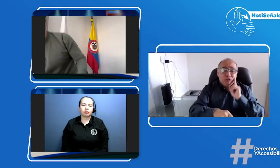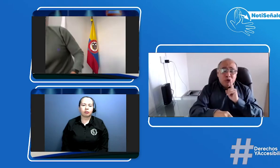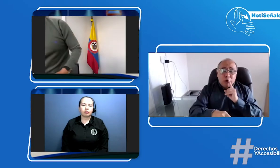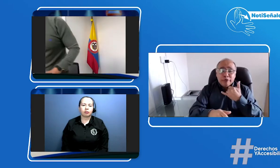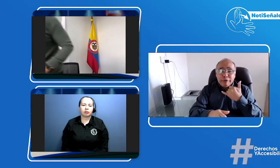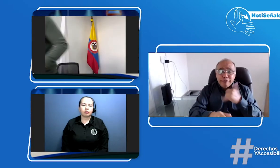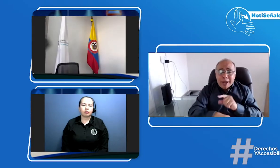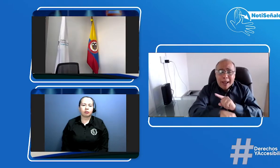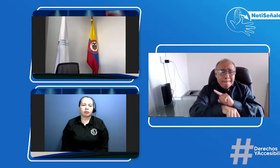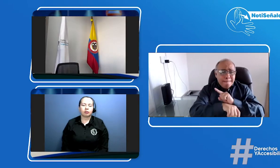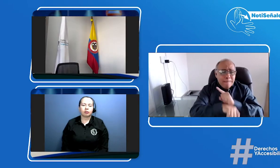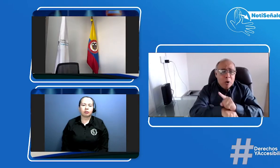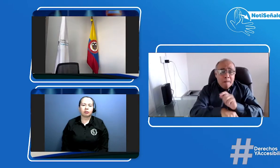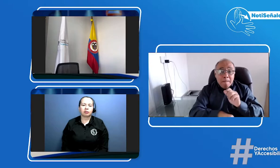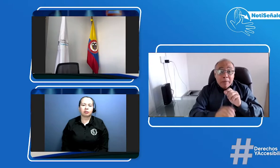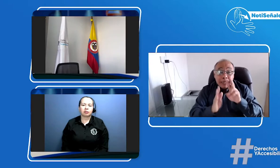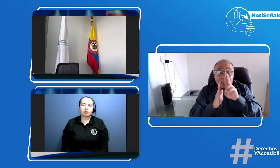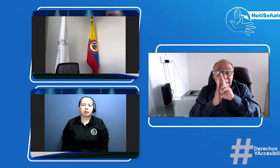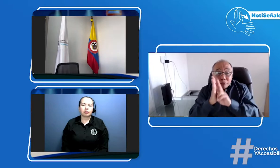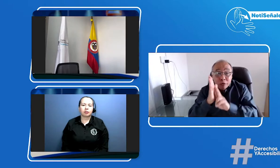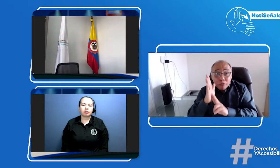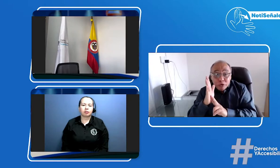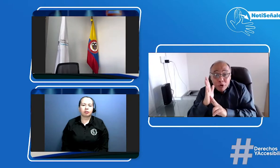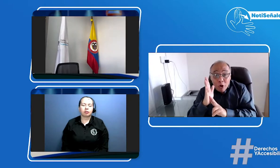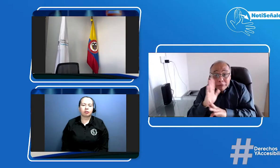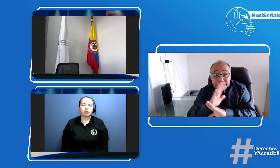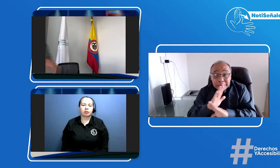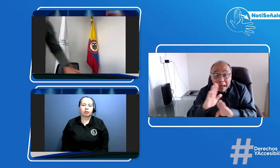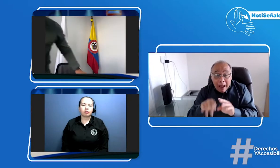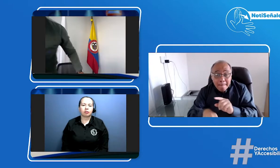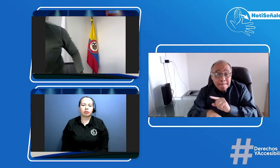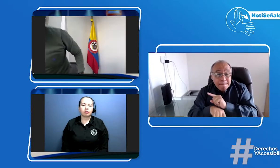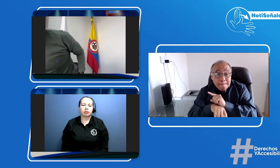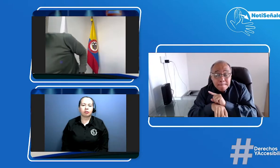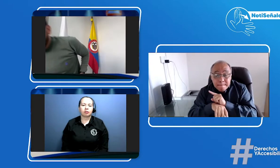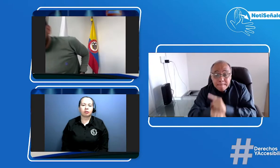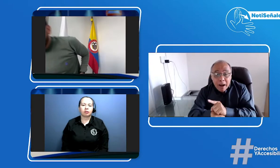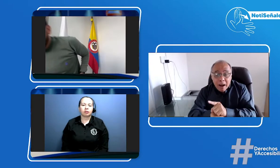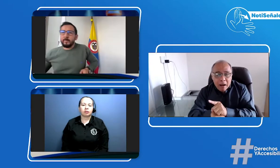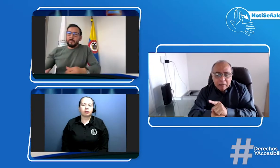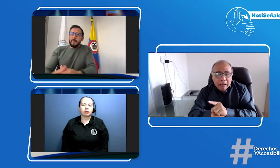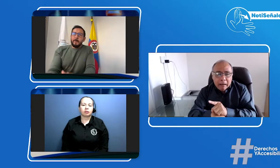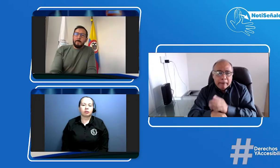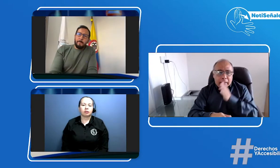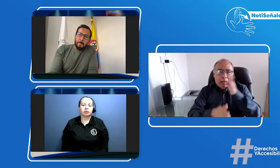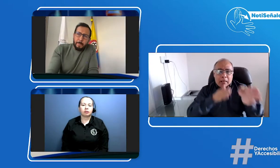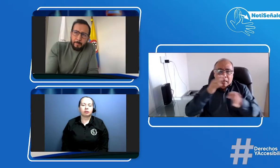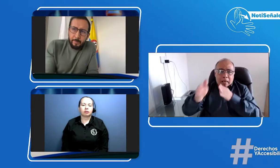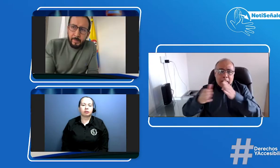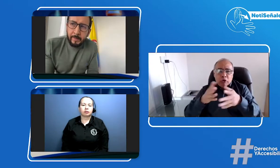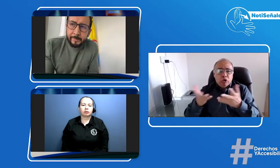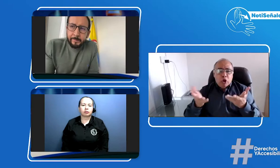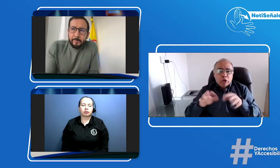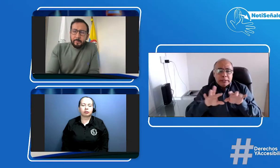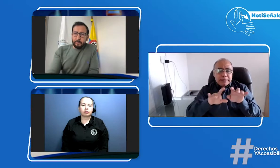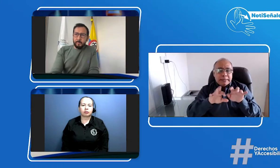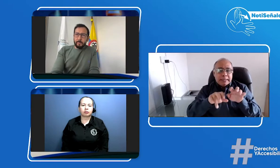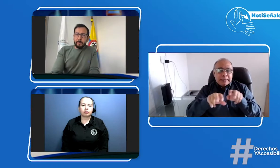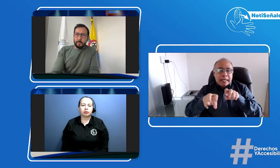llenó de preguntas nos bombardearon sobre preguntas sobre este tema de inmediato dijeron